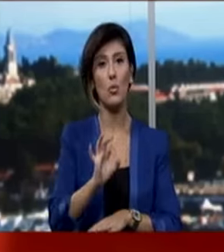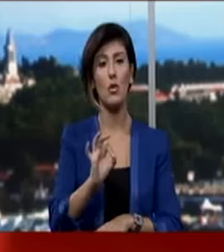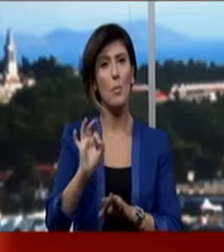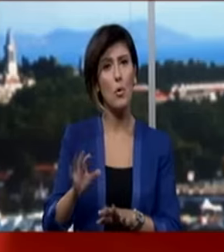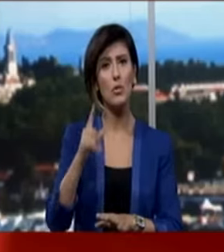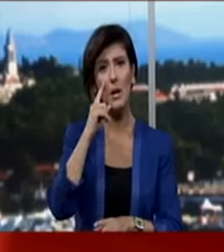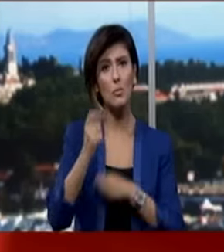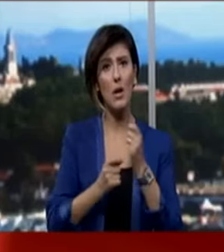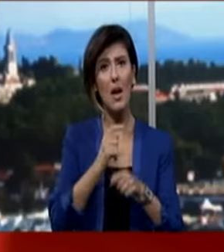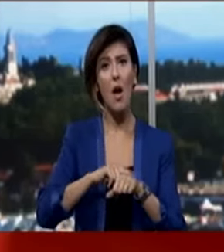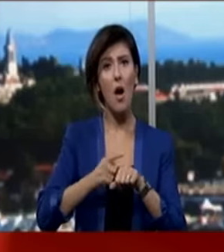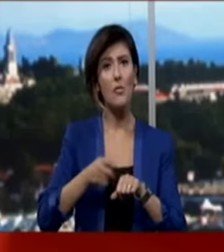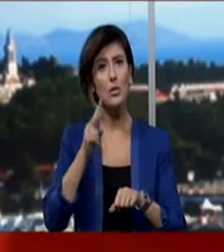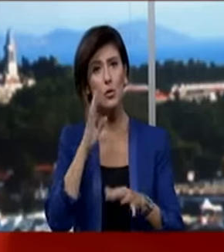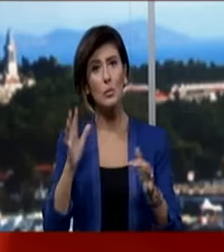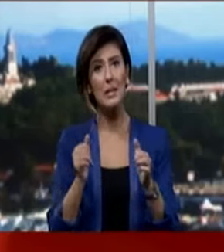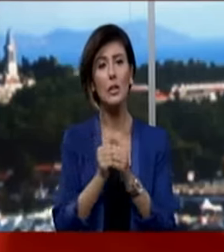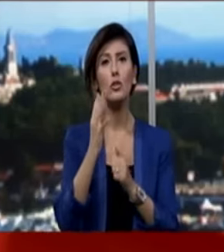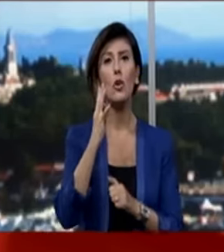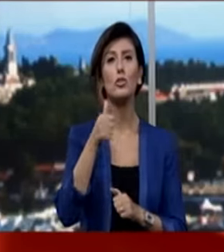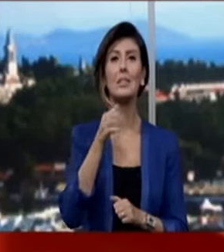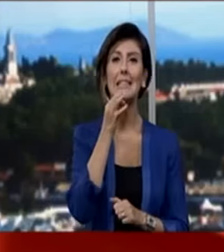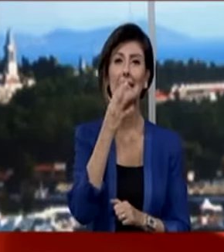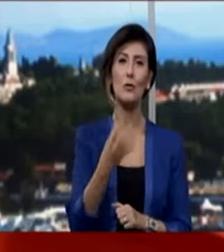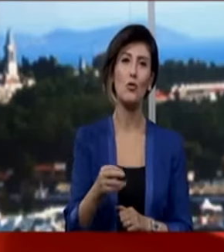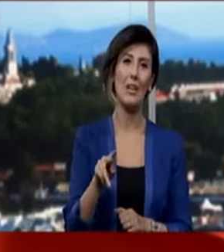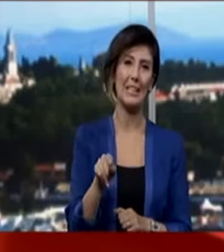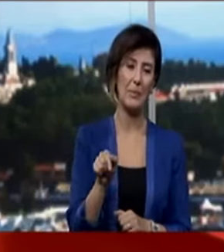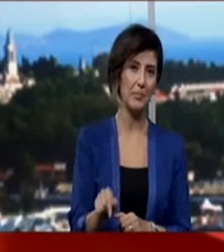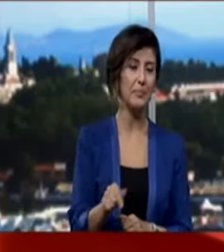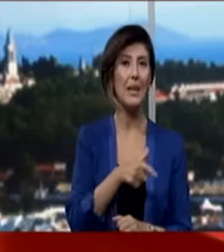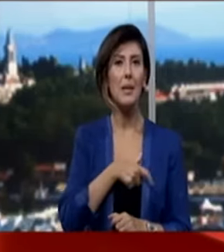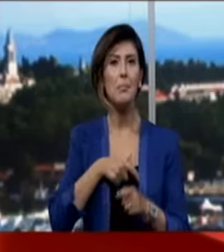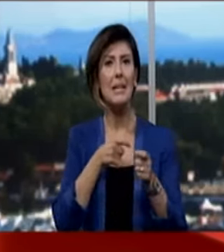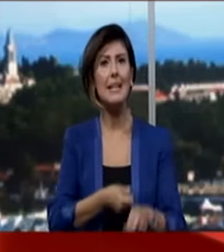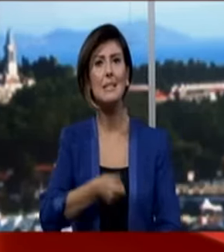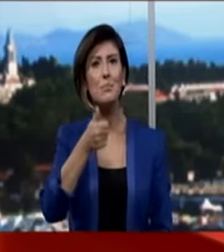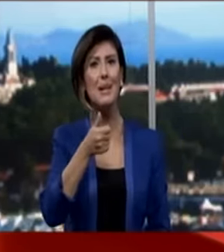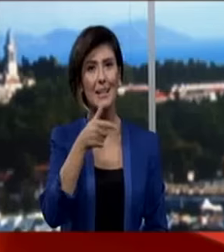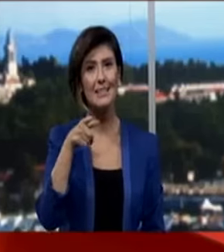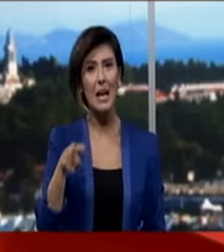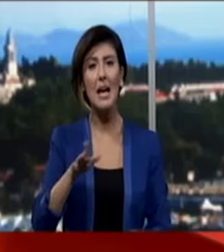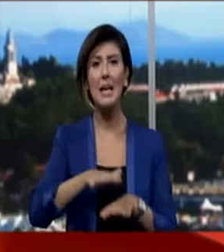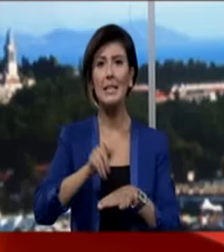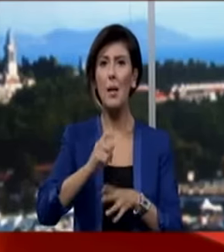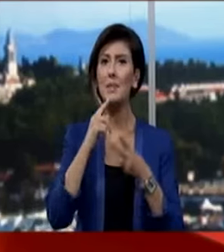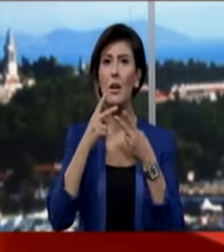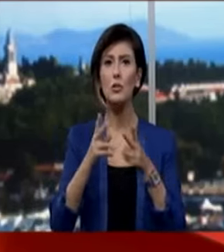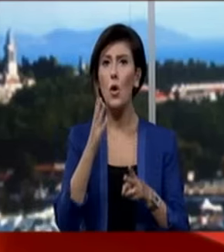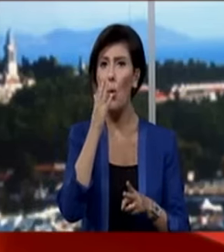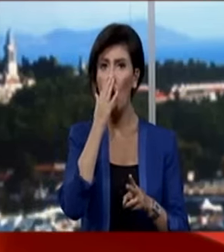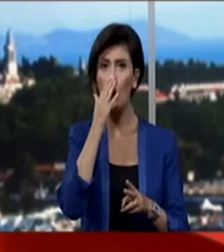Böylece kamu çalışanları hafta sonu ile birlikte dört gün izin yapmış olacak. Milli Eğitim Bakanı Nabi Avcı da yaptığı